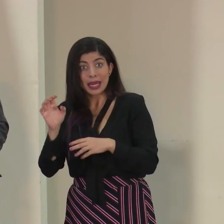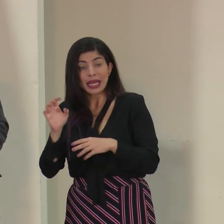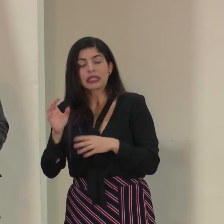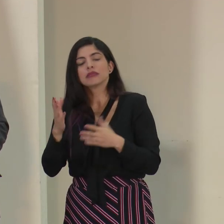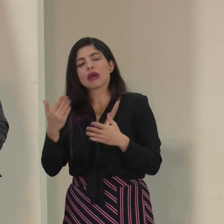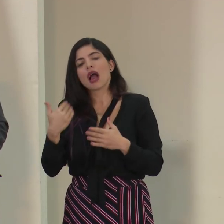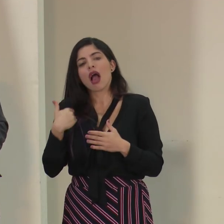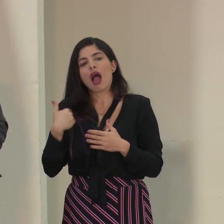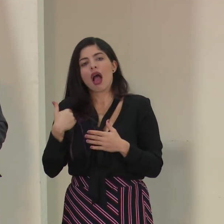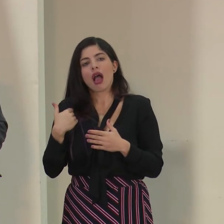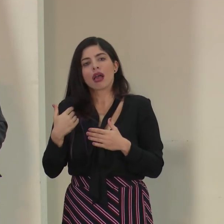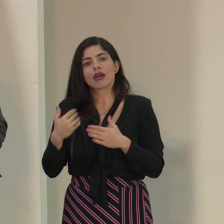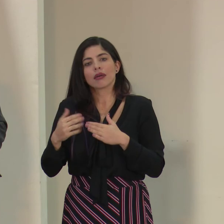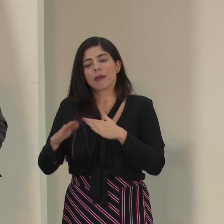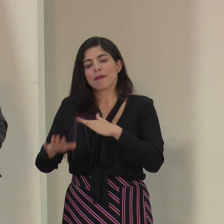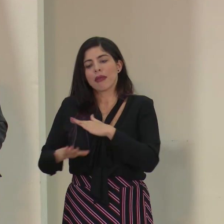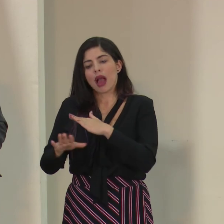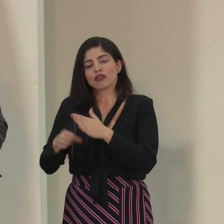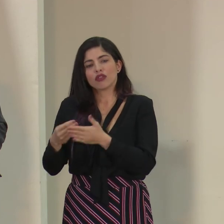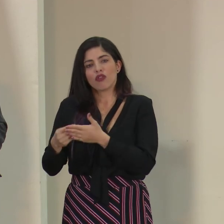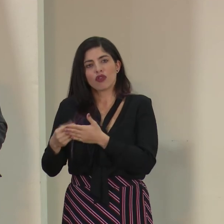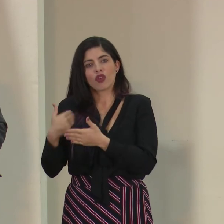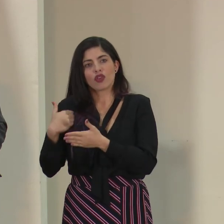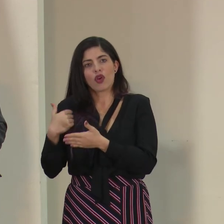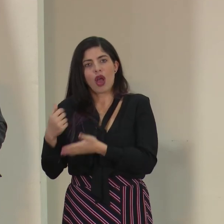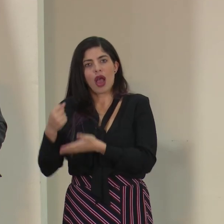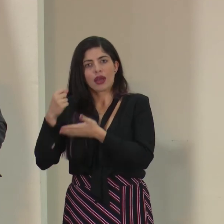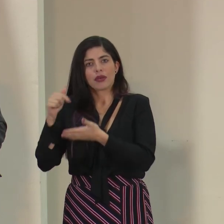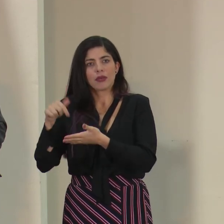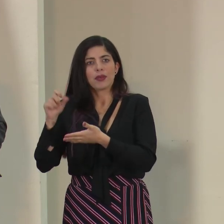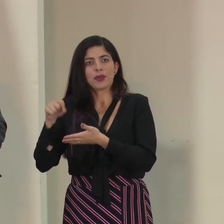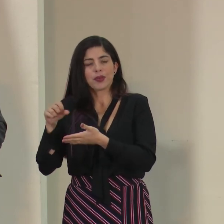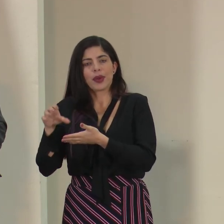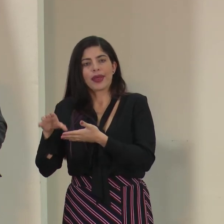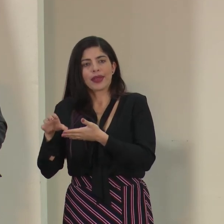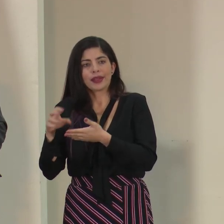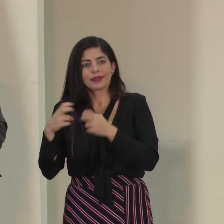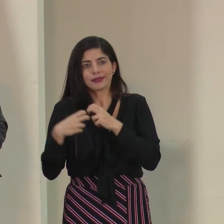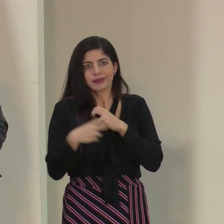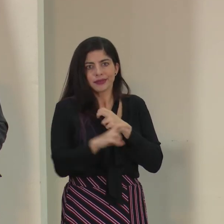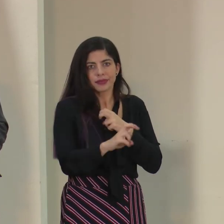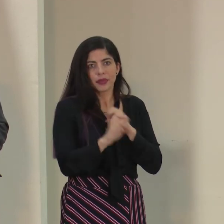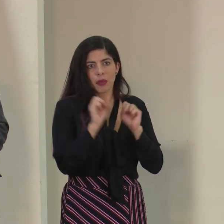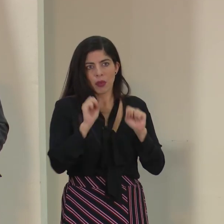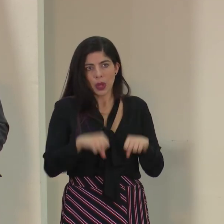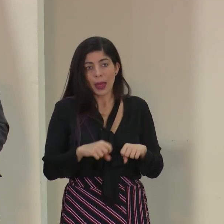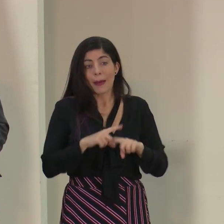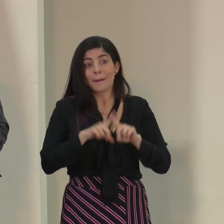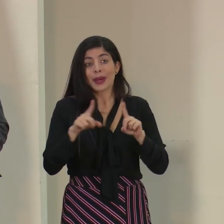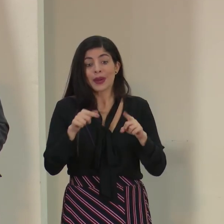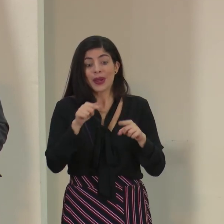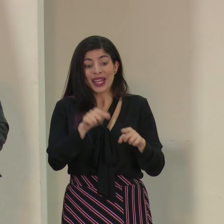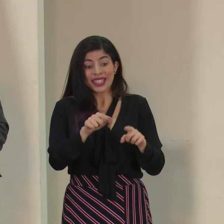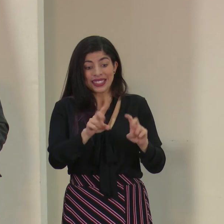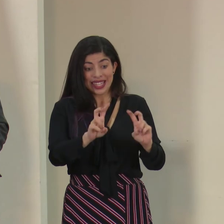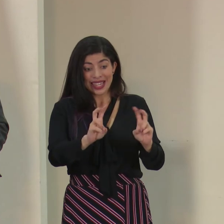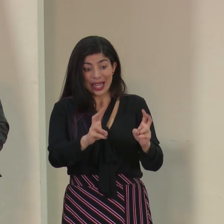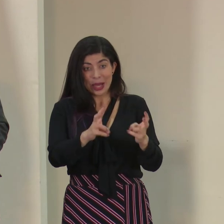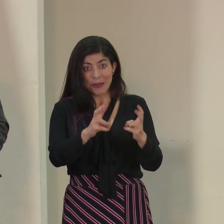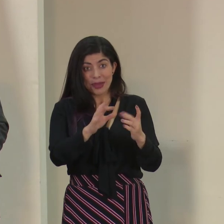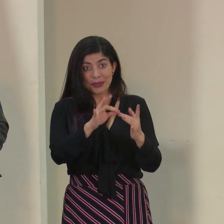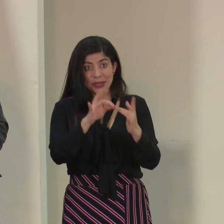existe una base de recursos que se pueden derivar en primer impacto. Sin embargo, en este caso particular,